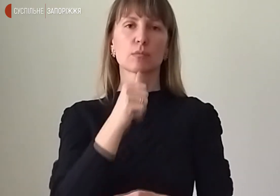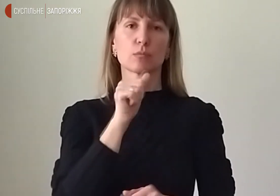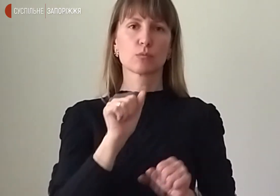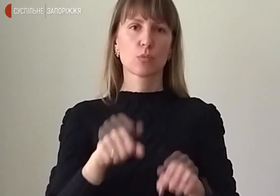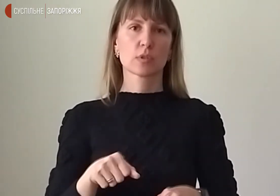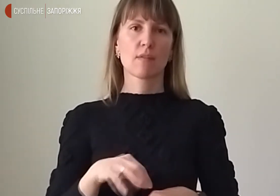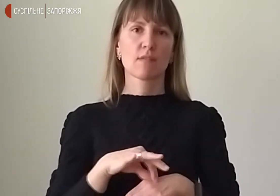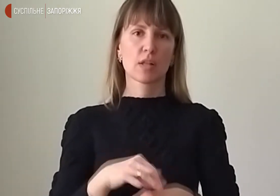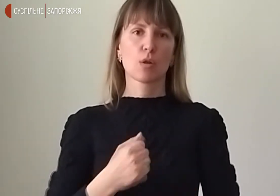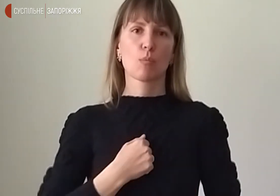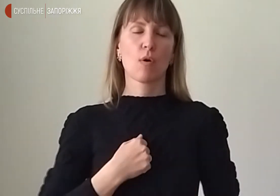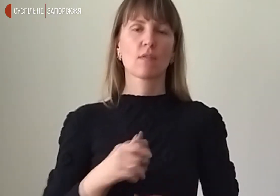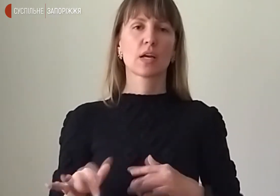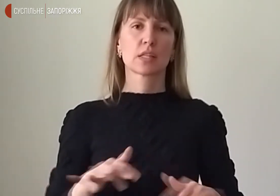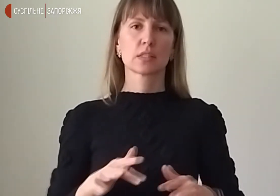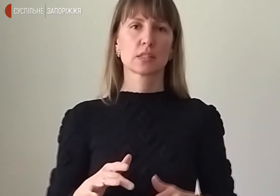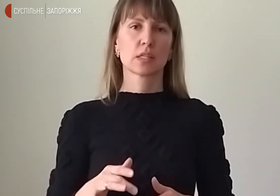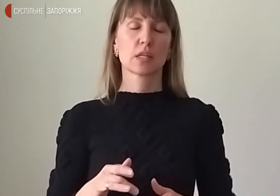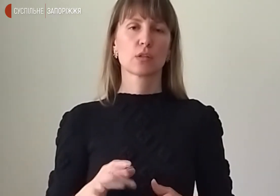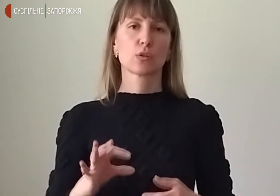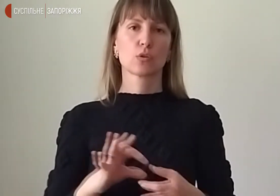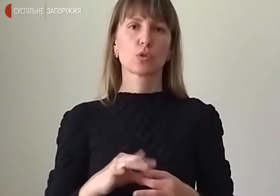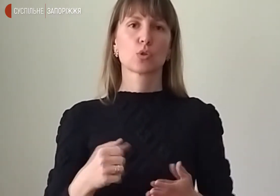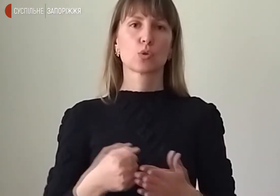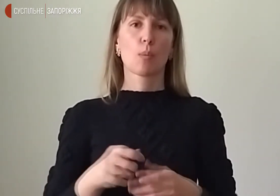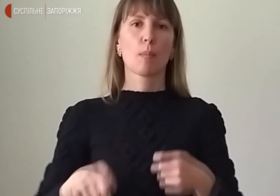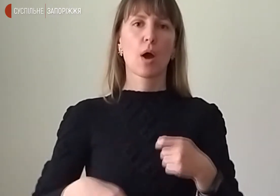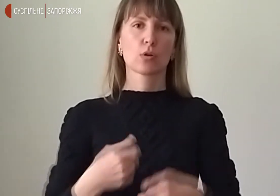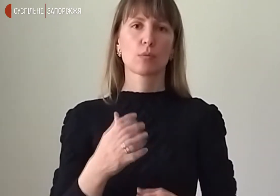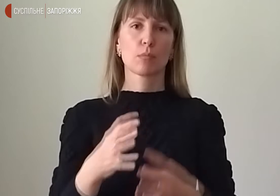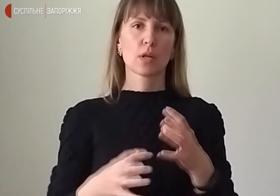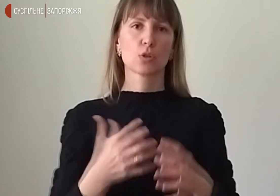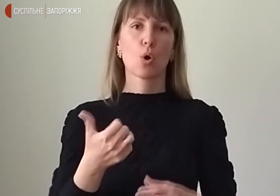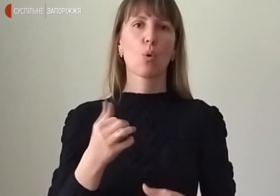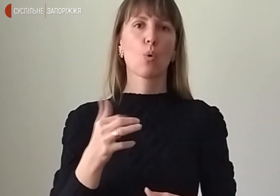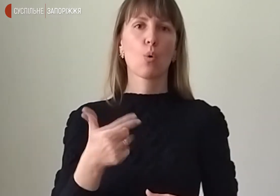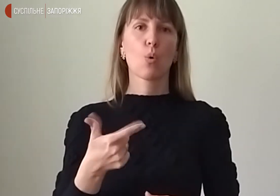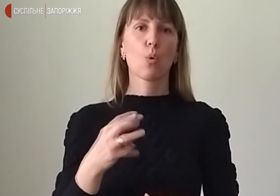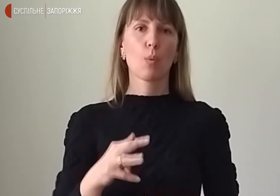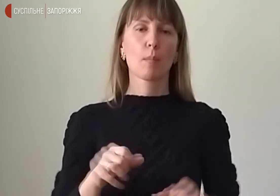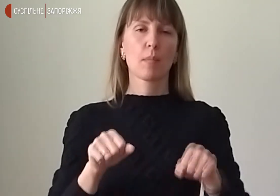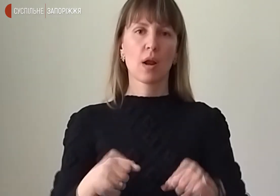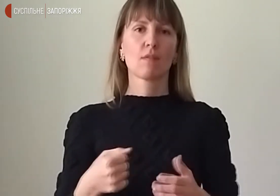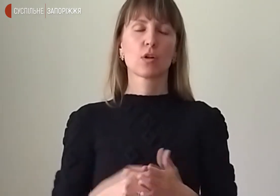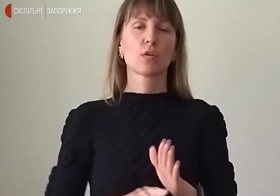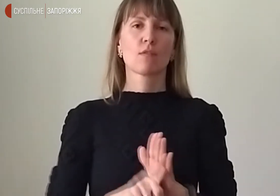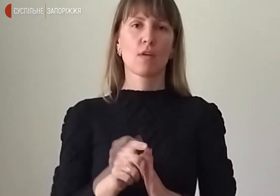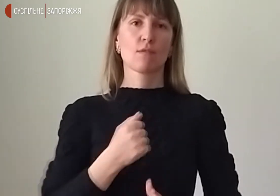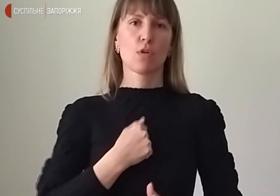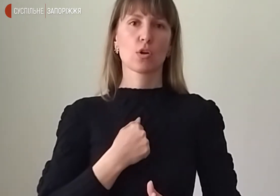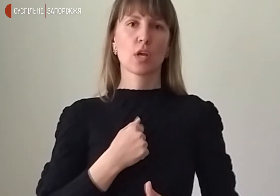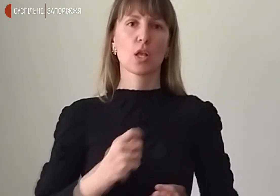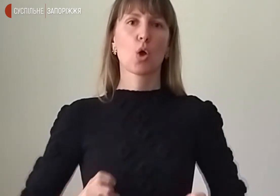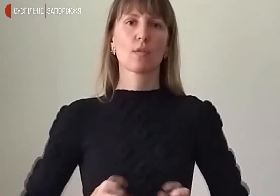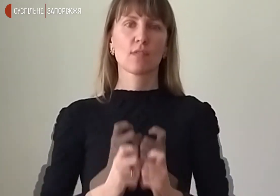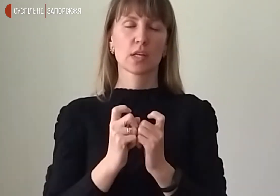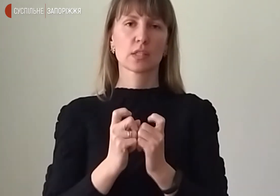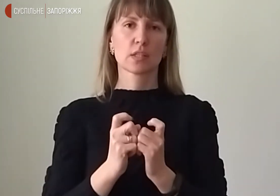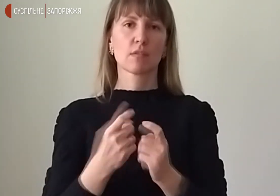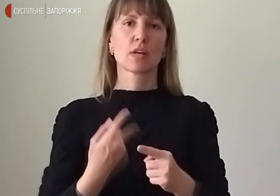введення бойових дій в ДНЖ з дом порушень міжнародного гуманітарного права щодо введення воєнних конфліктів. Це все